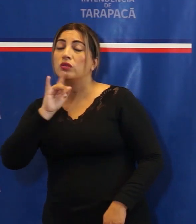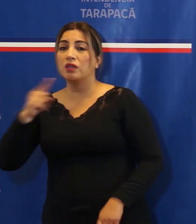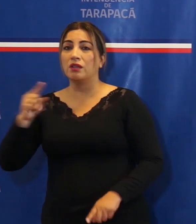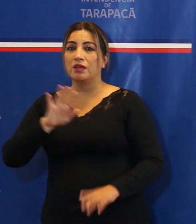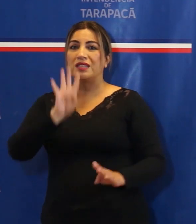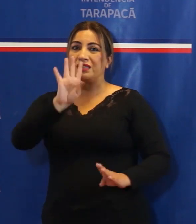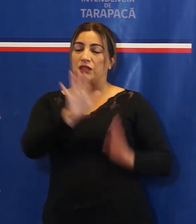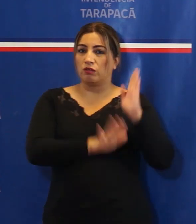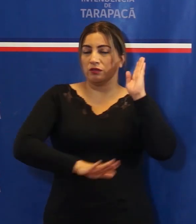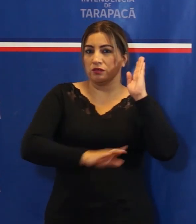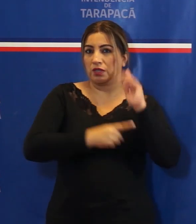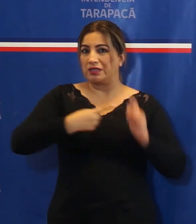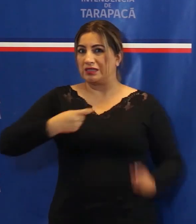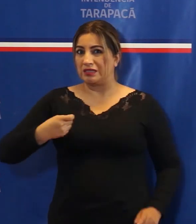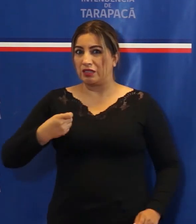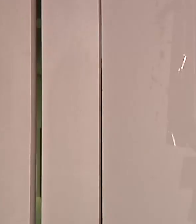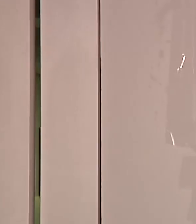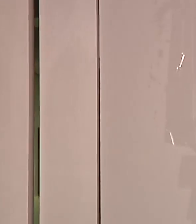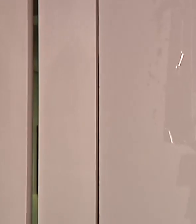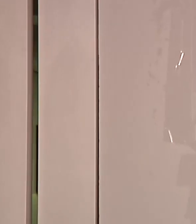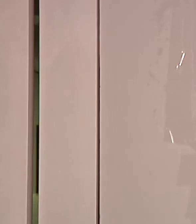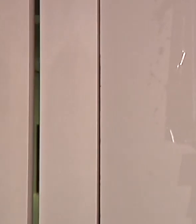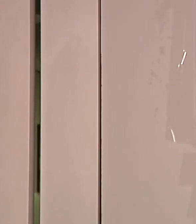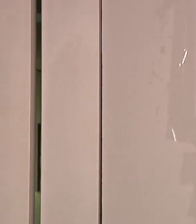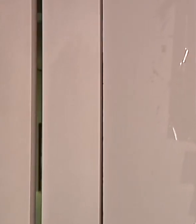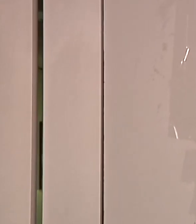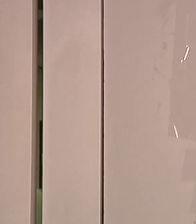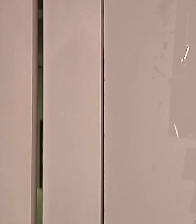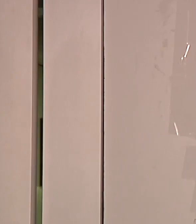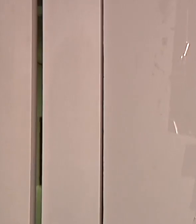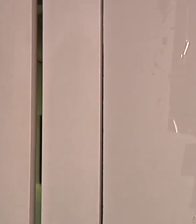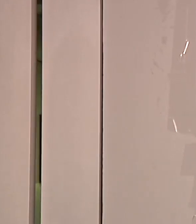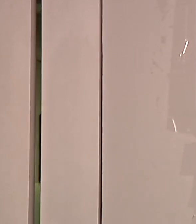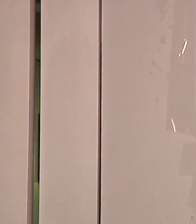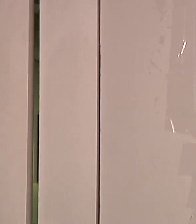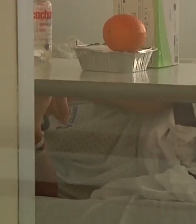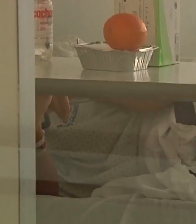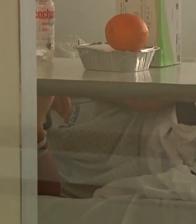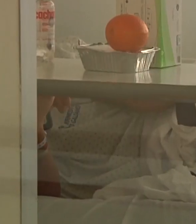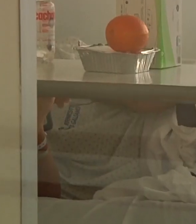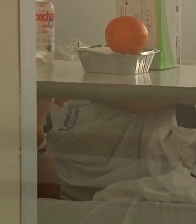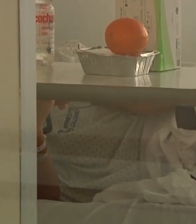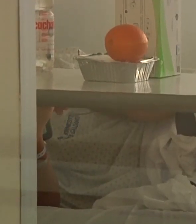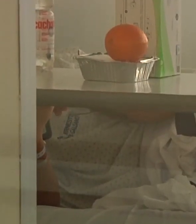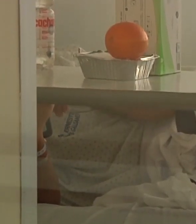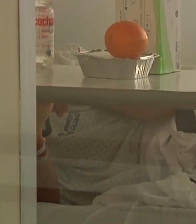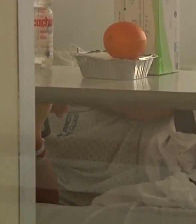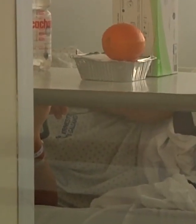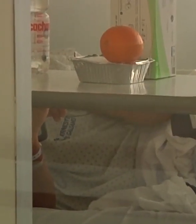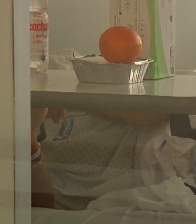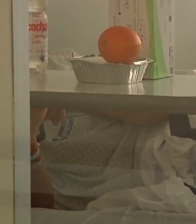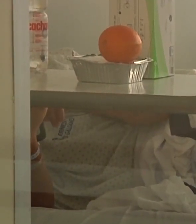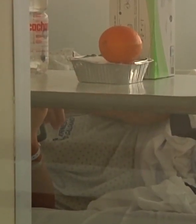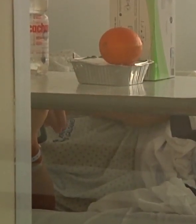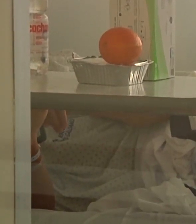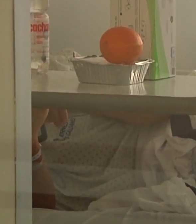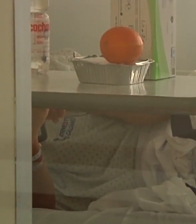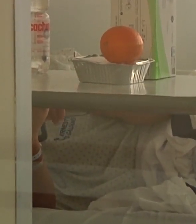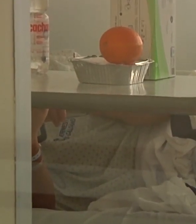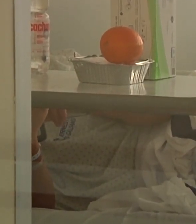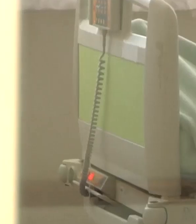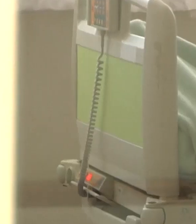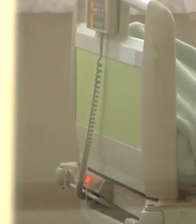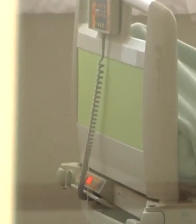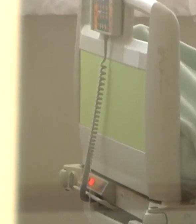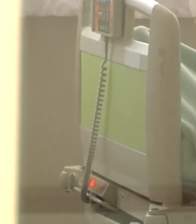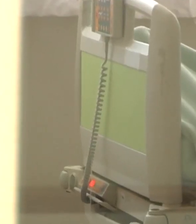cinco en básica y 112 en media. Según el director del Servicio de Salud, la ausencia del Intendente y del Ceremi de Salud en